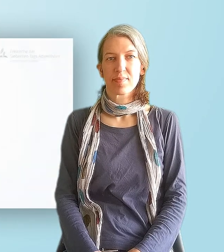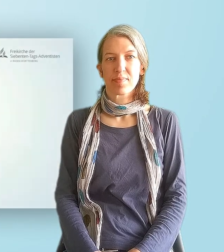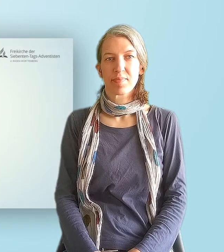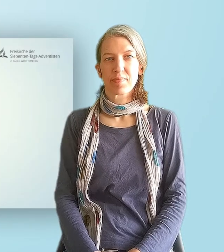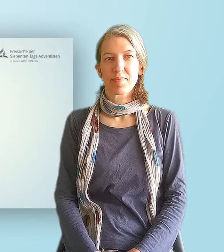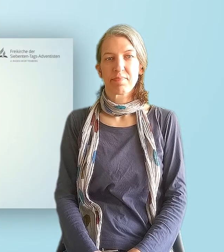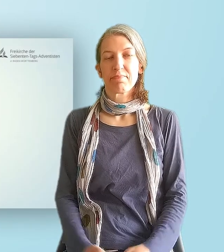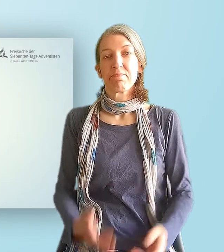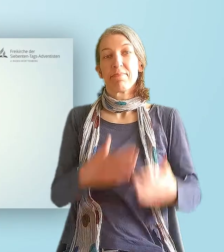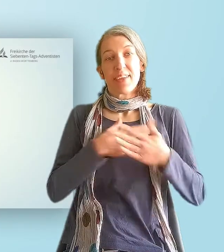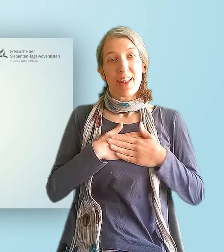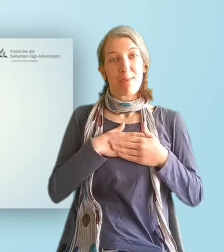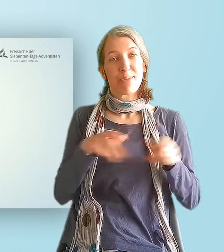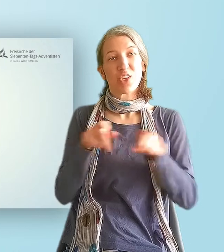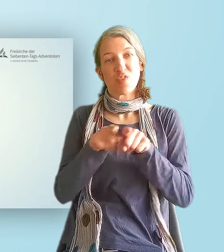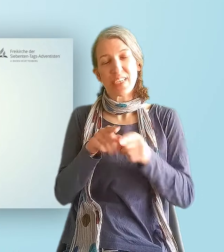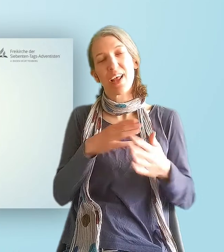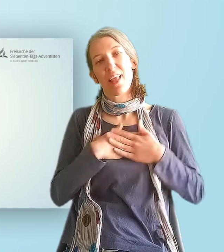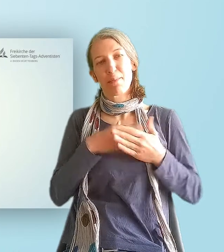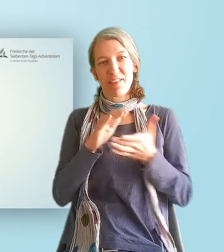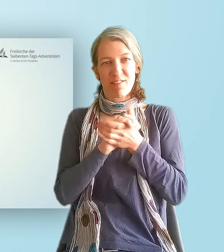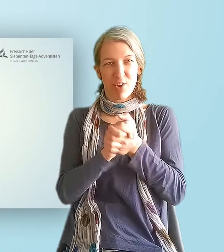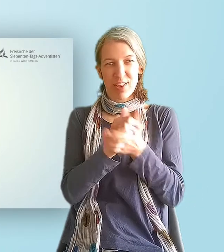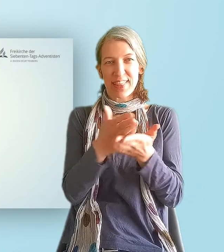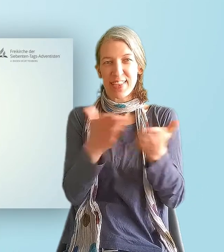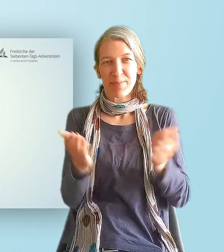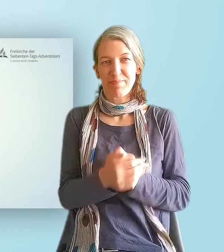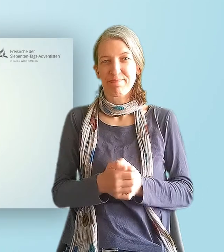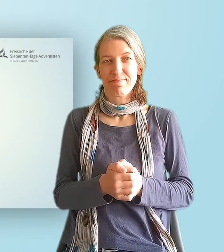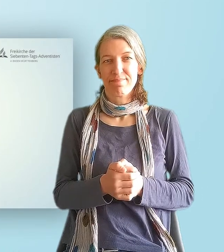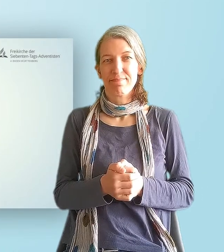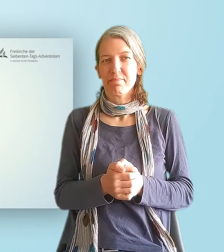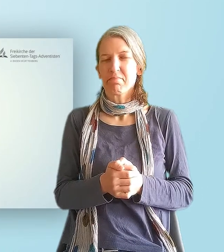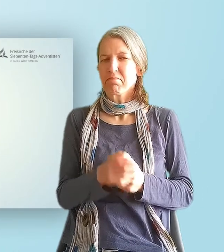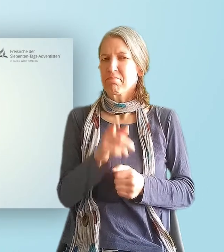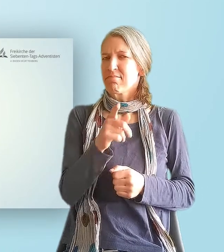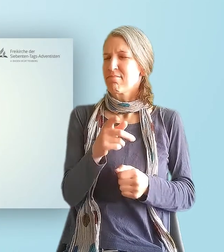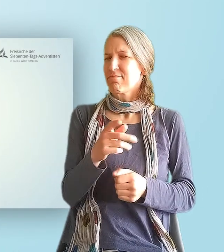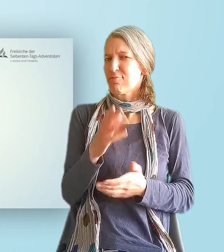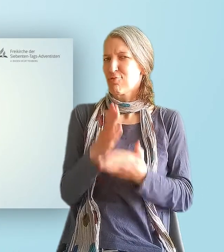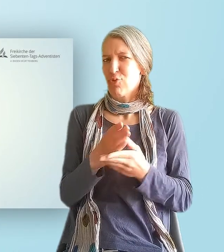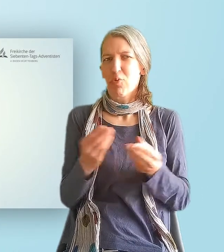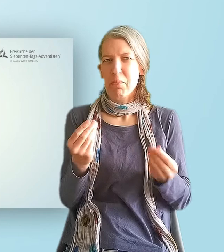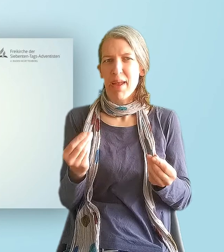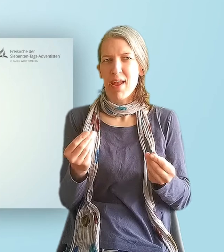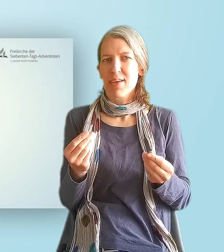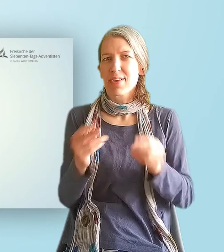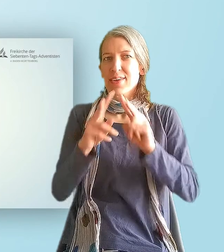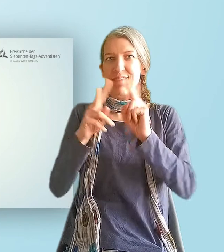Liebe Geschwister, liebe Freunde, es ist euch sicherlich nicht entgangen, dass die Welt sich innerhalb